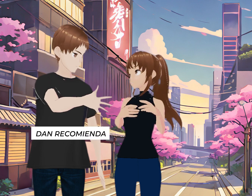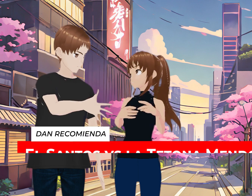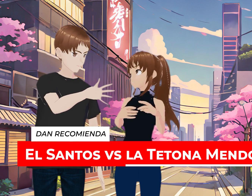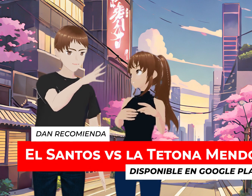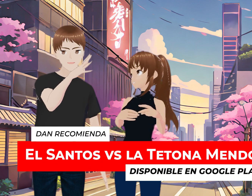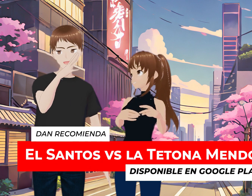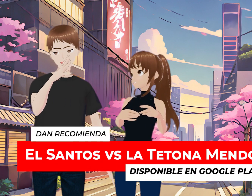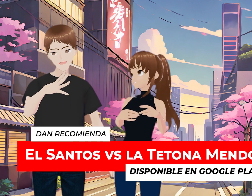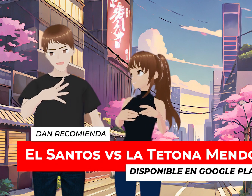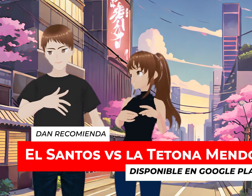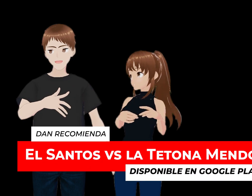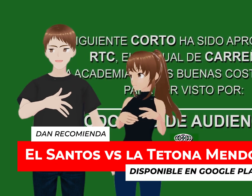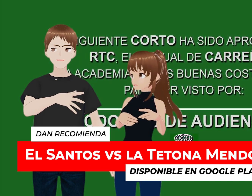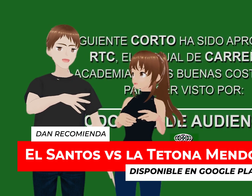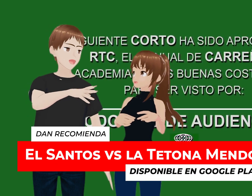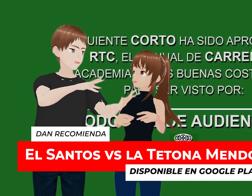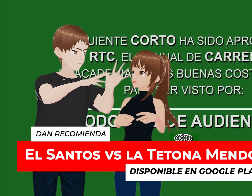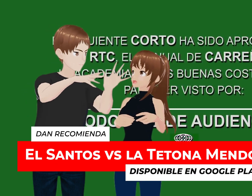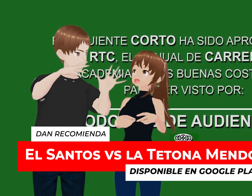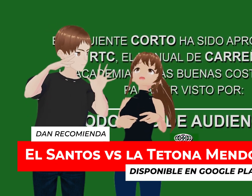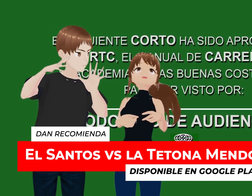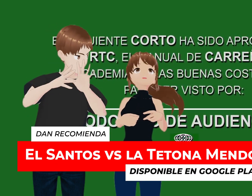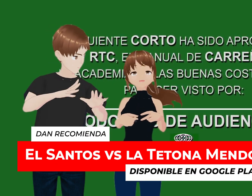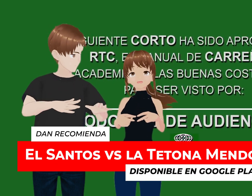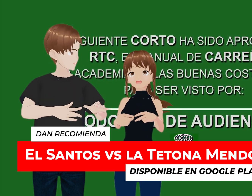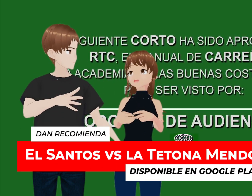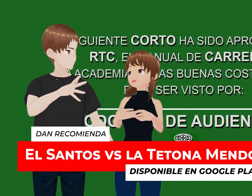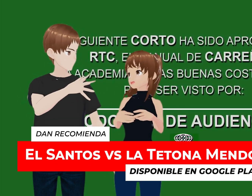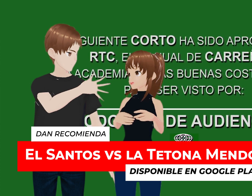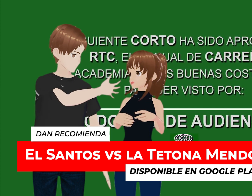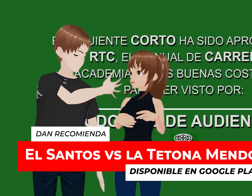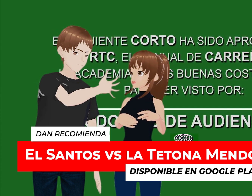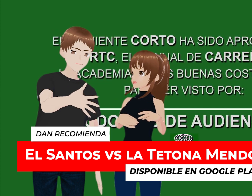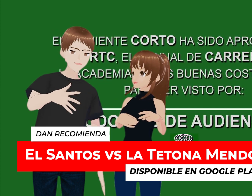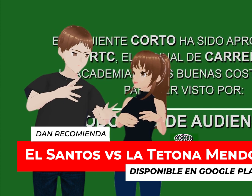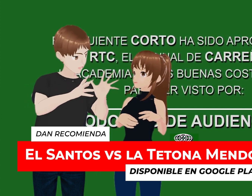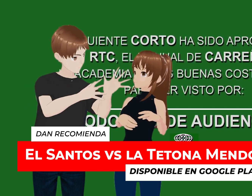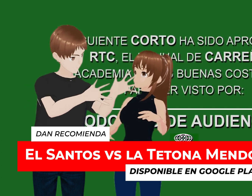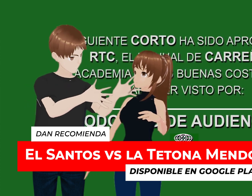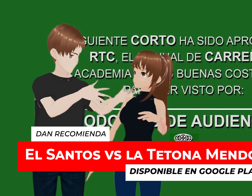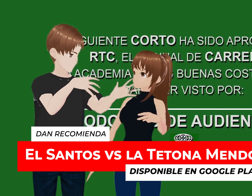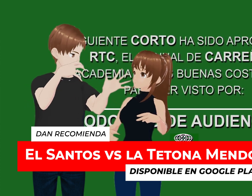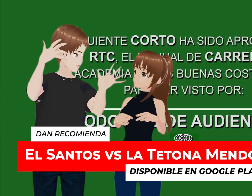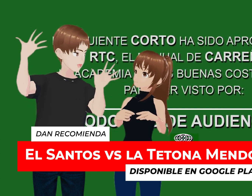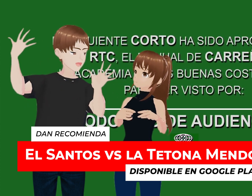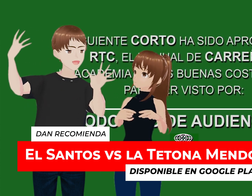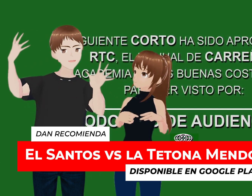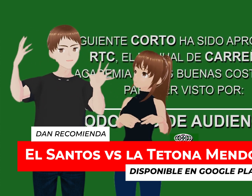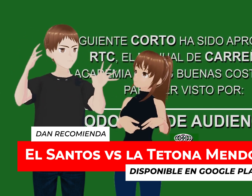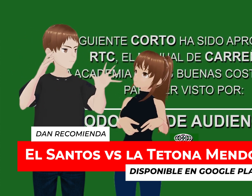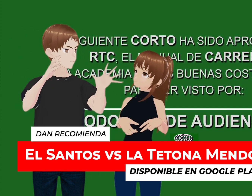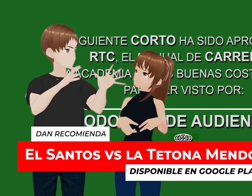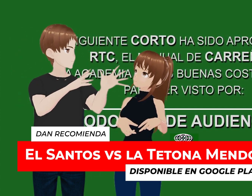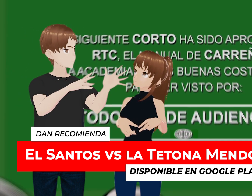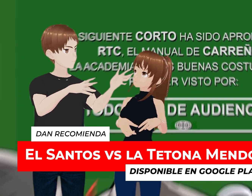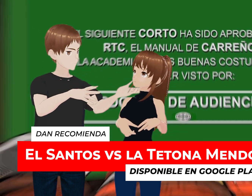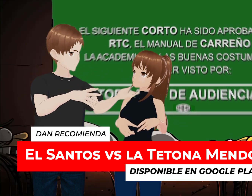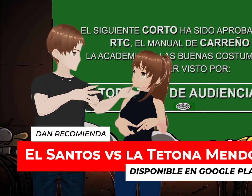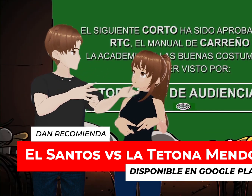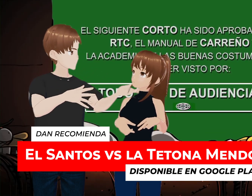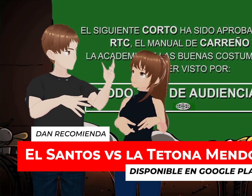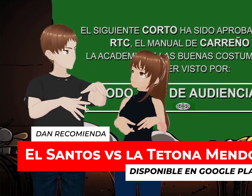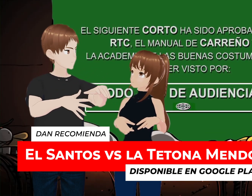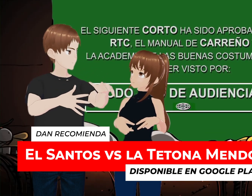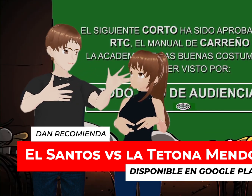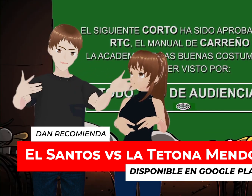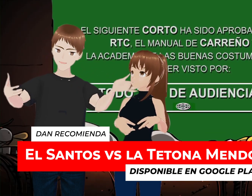El Santos Contra la Tetona Mendoza Hace rato Estuvimos hablando Precisamente De adaptaciones Que pueden venir Por ejemplo Como